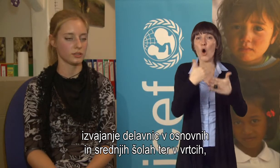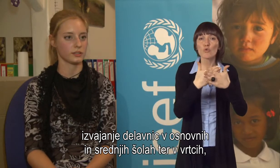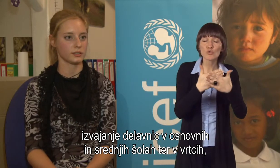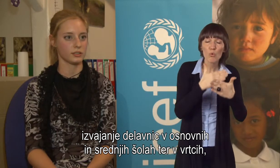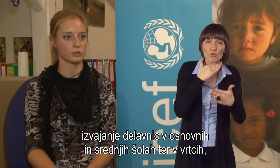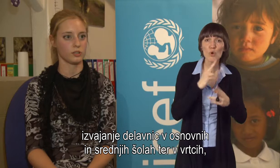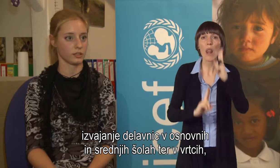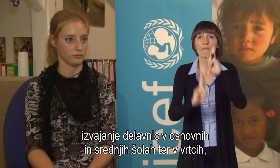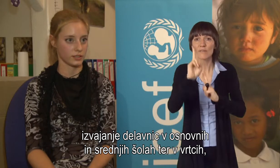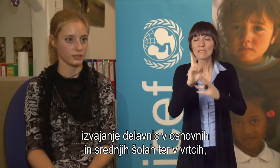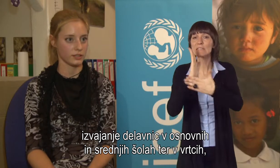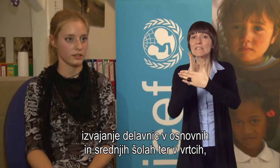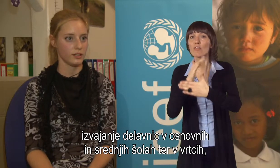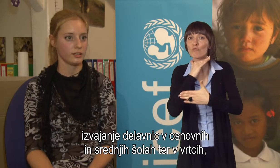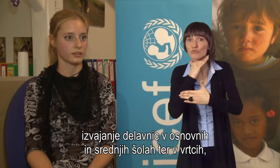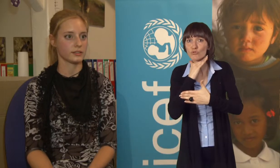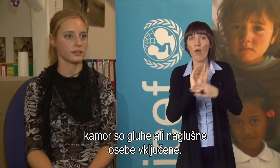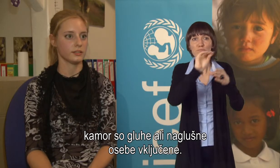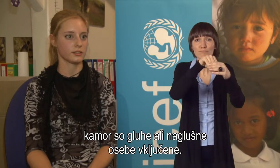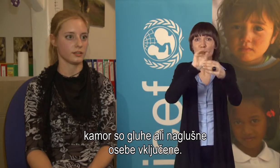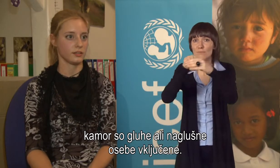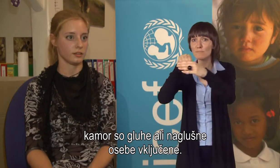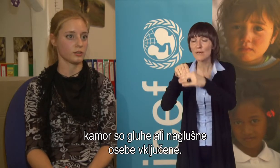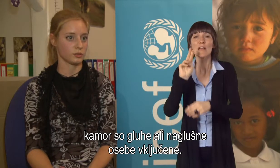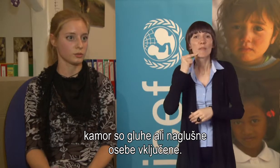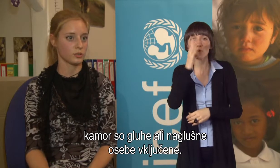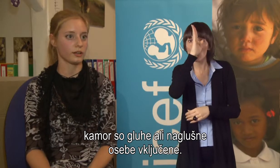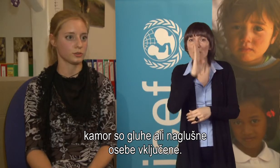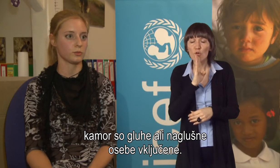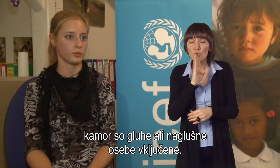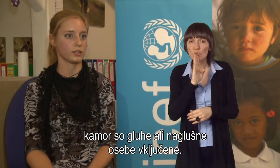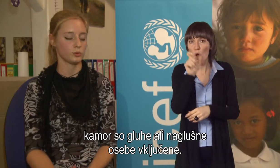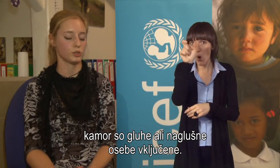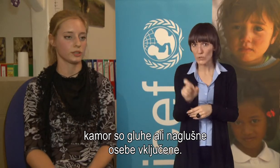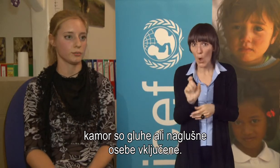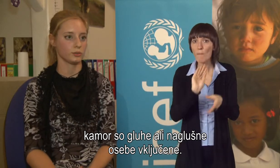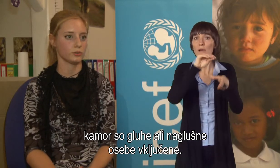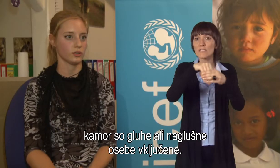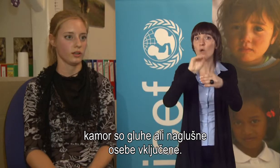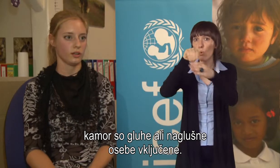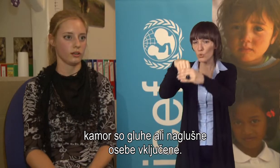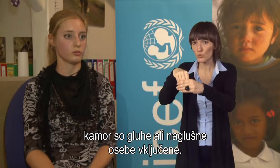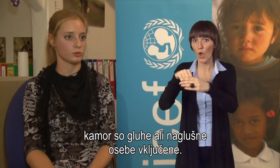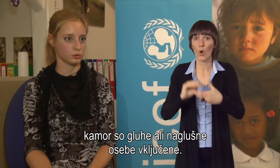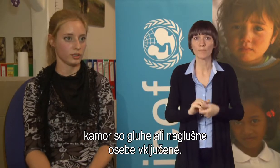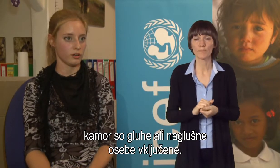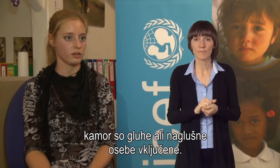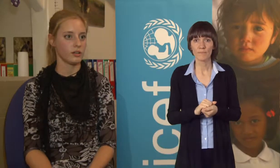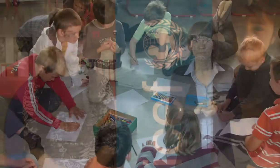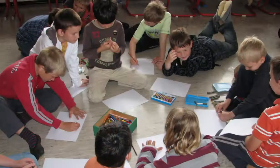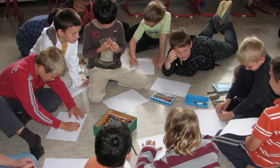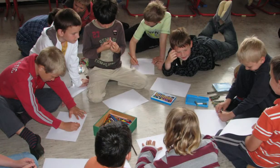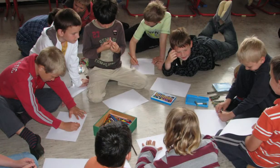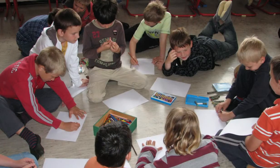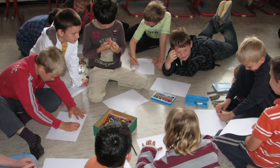osnovnih srednjih šolah in vrcih, ki se jih gluhe oziroma bolj naglušne osebe tudi vključujejo.